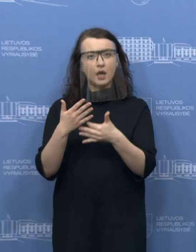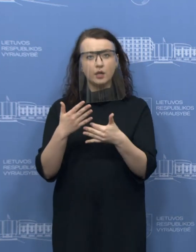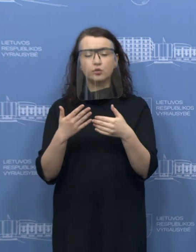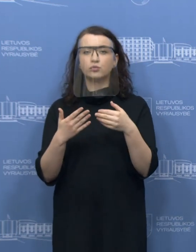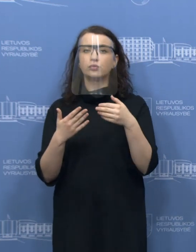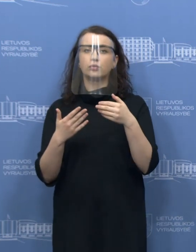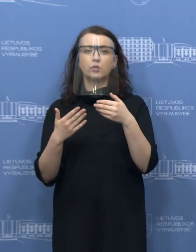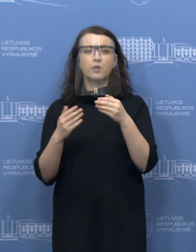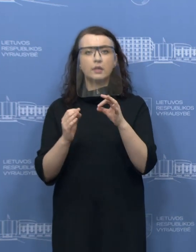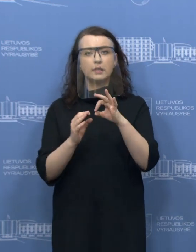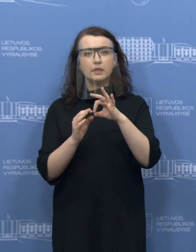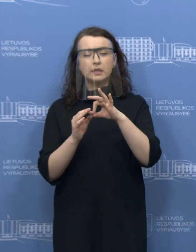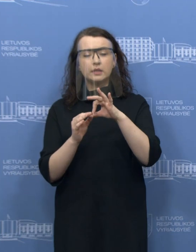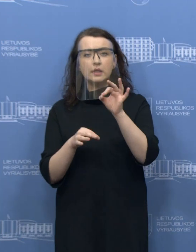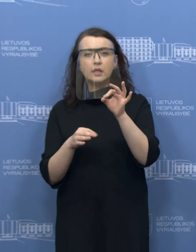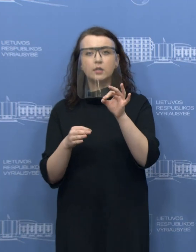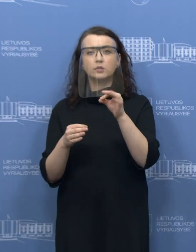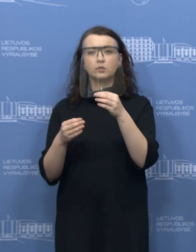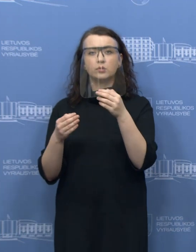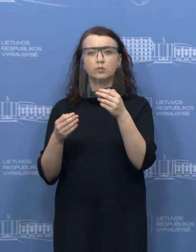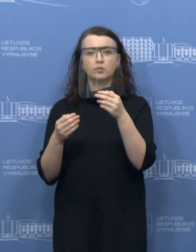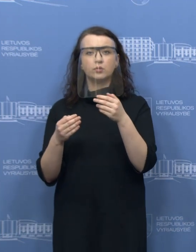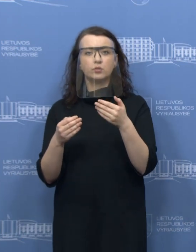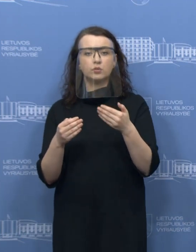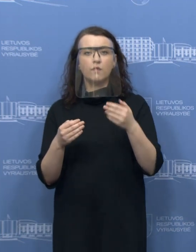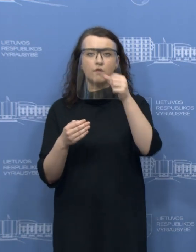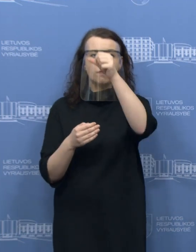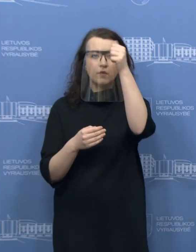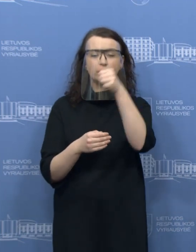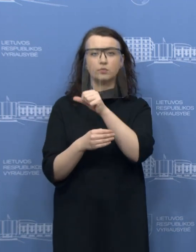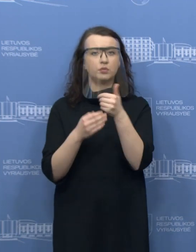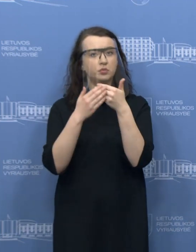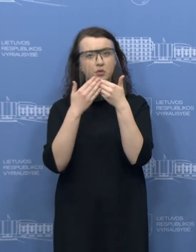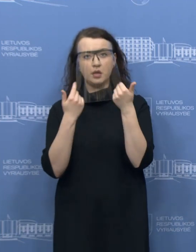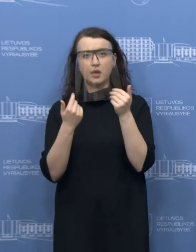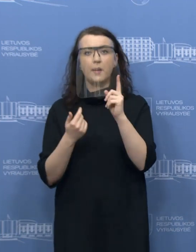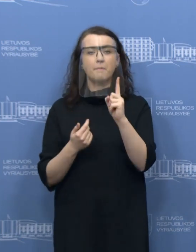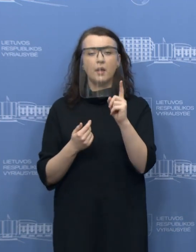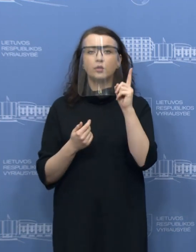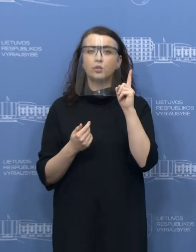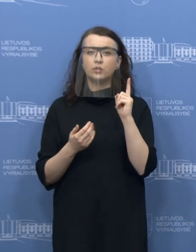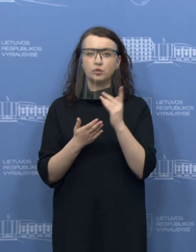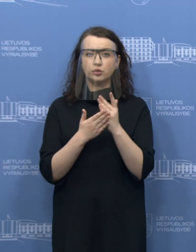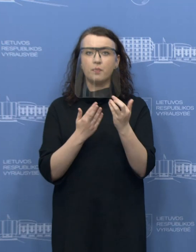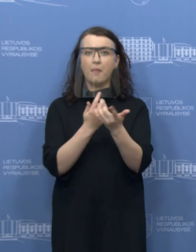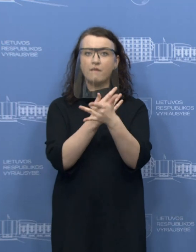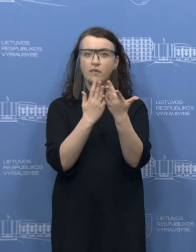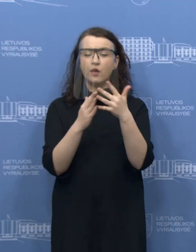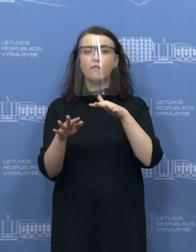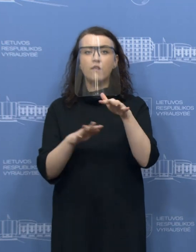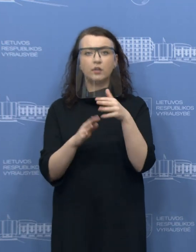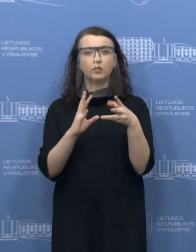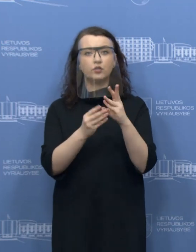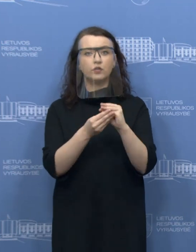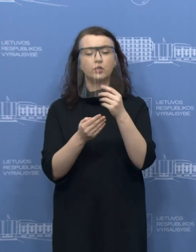nėra ir tai suprantama dėl atitinkamos mes duomenų saugos reikalavimų, tačiau yra paviešintos veiklos, 175